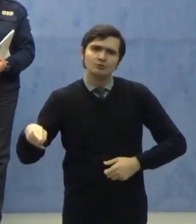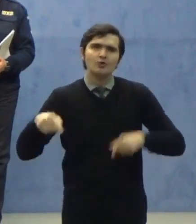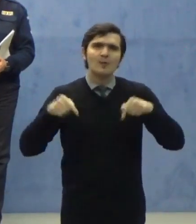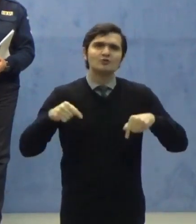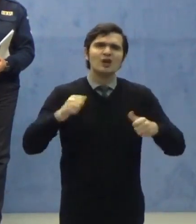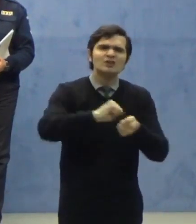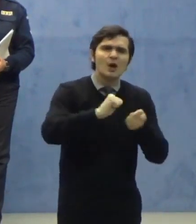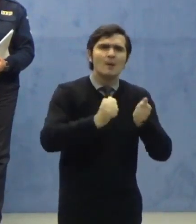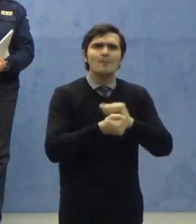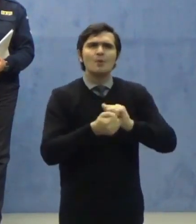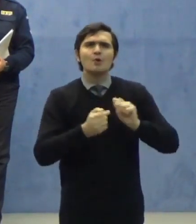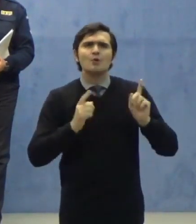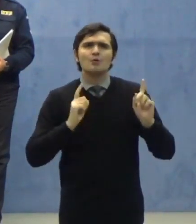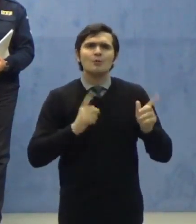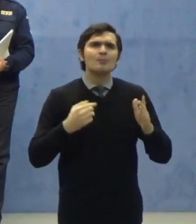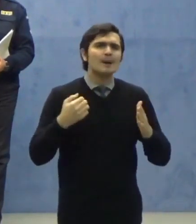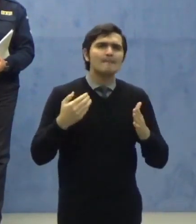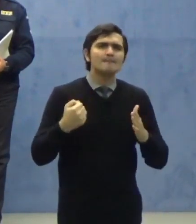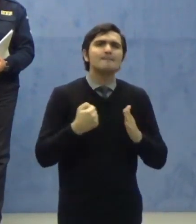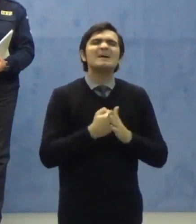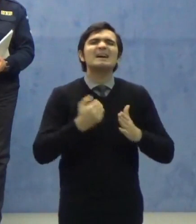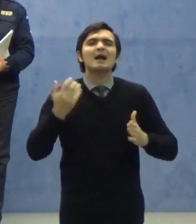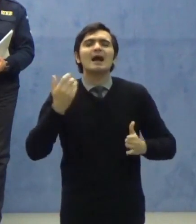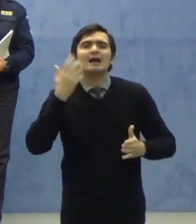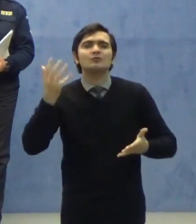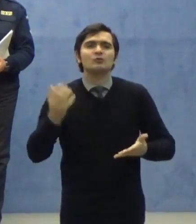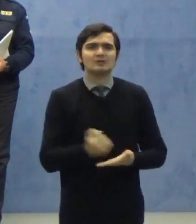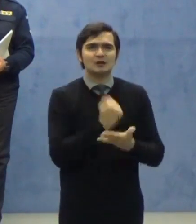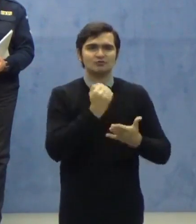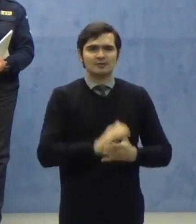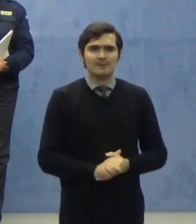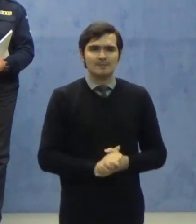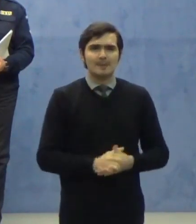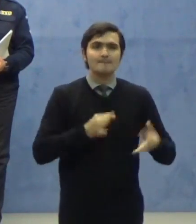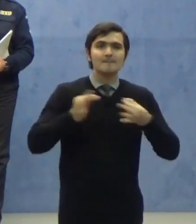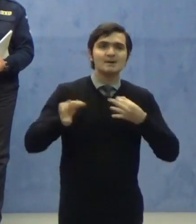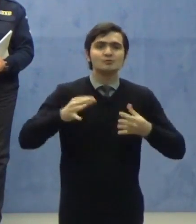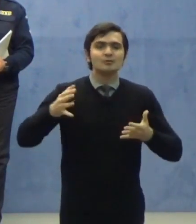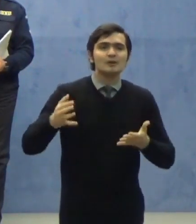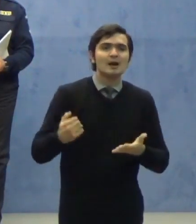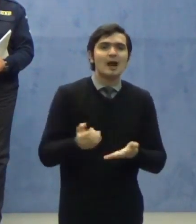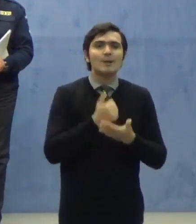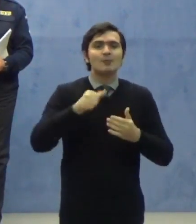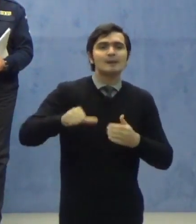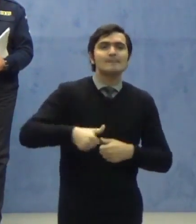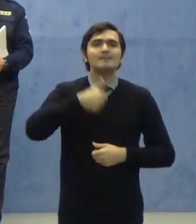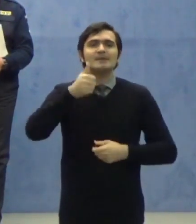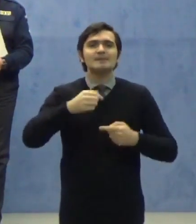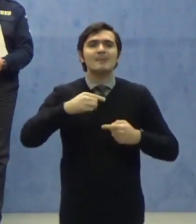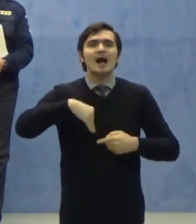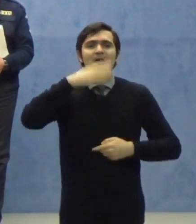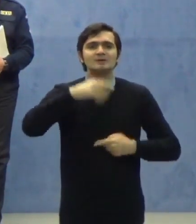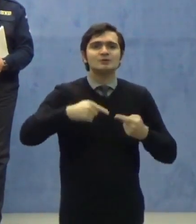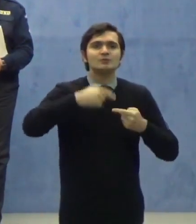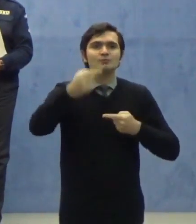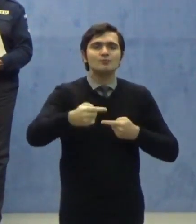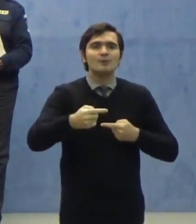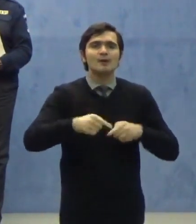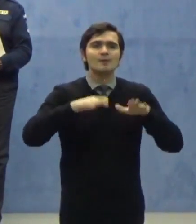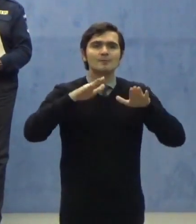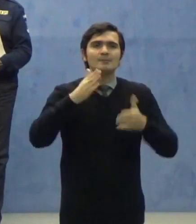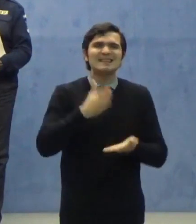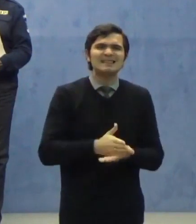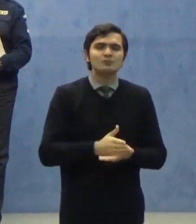vom câștiga. Măsurile pe care le-am luat în prima zi, după instituirea stării de urgență,